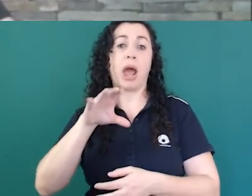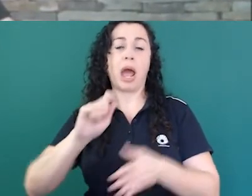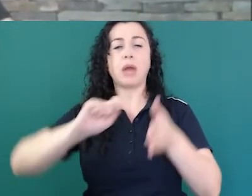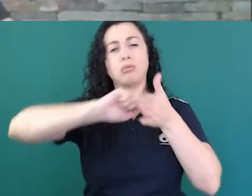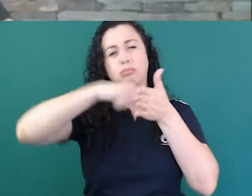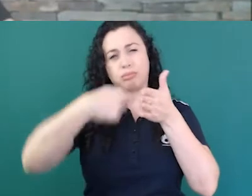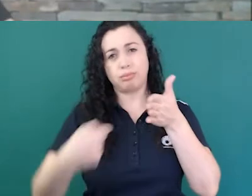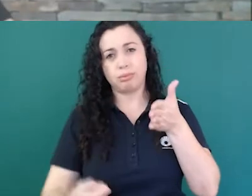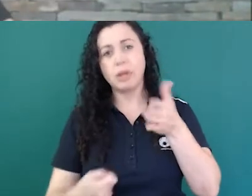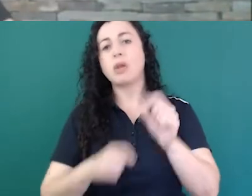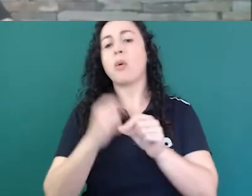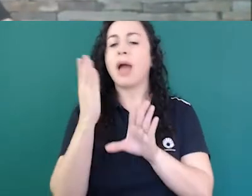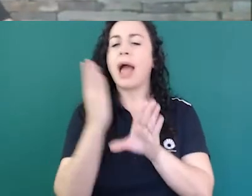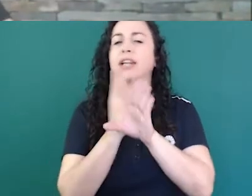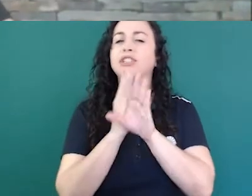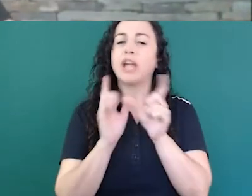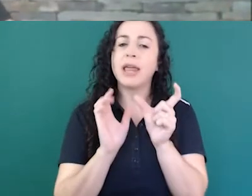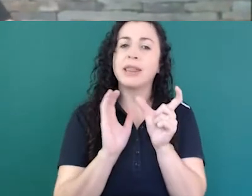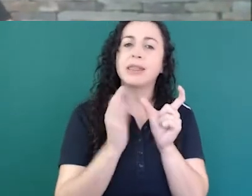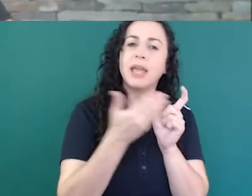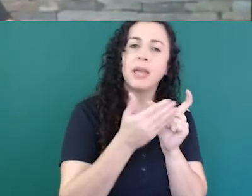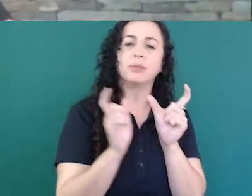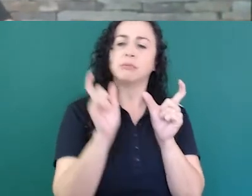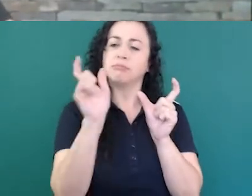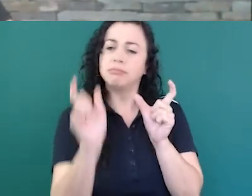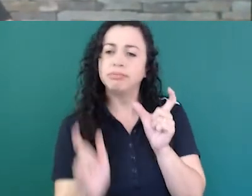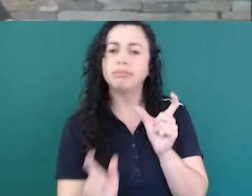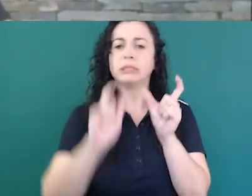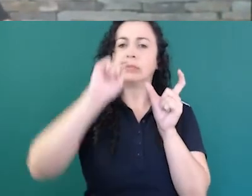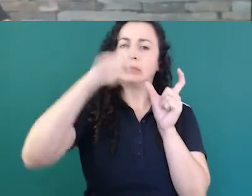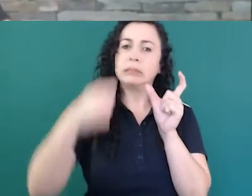autores acadêmicos então eles estão trabalhando com Freud